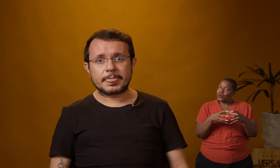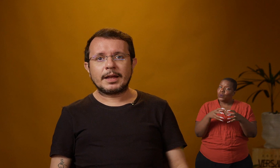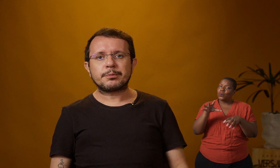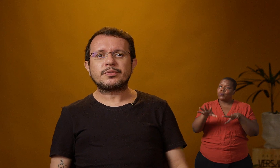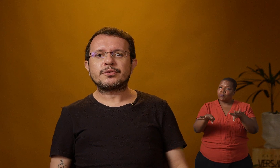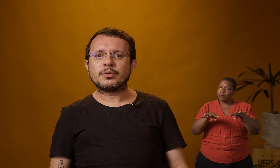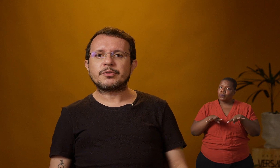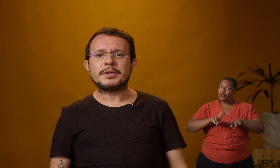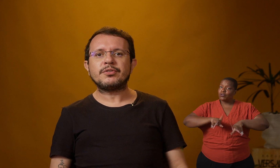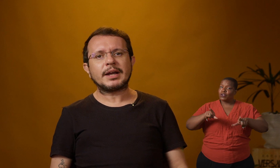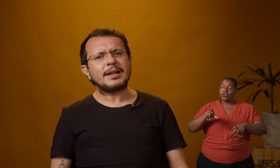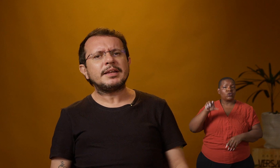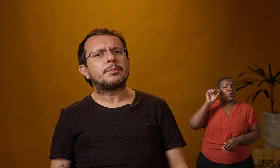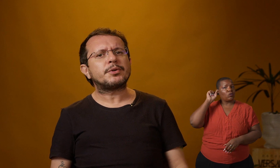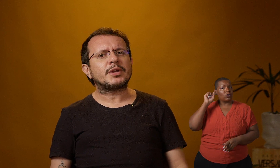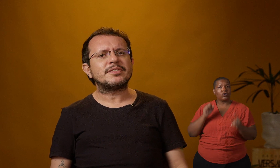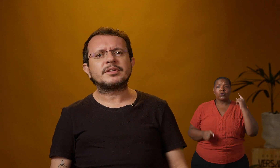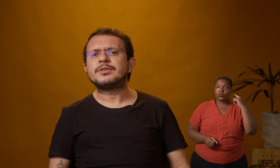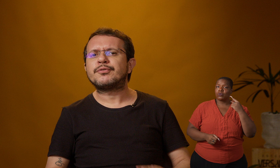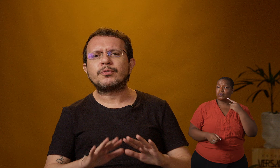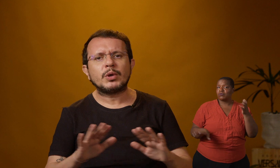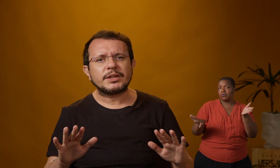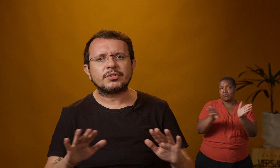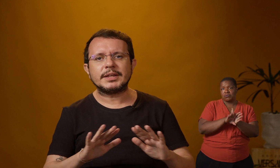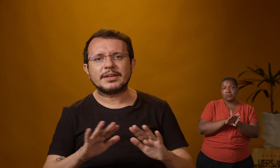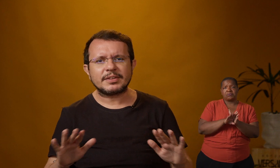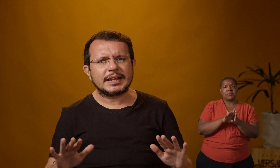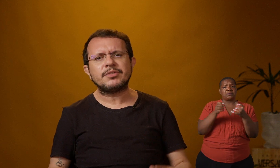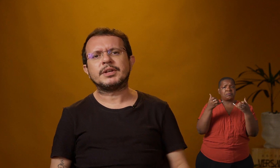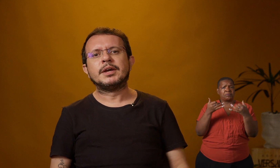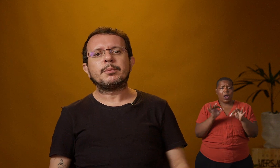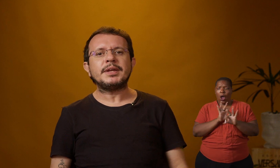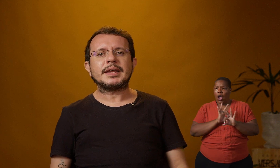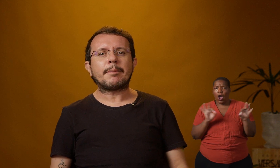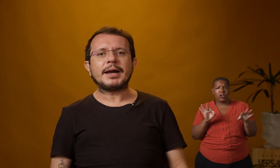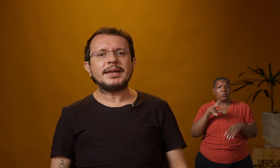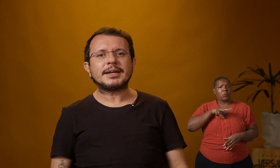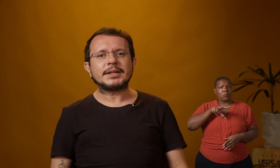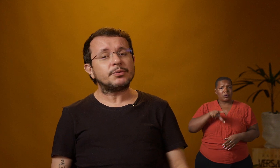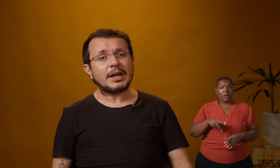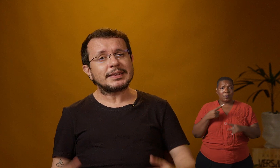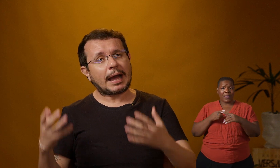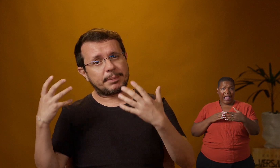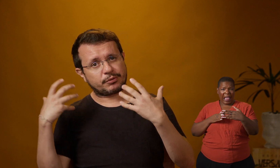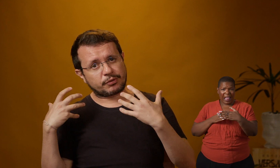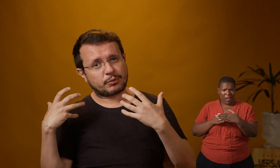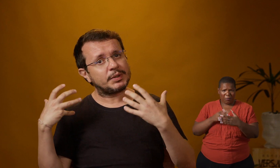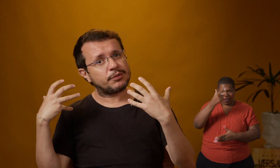As pessoas surdas podem chegar a ter um português escrito fluente e excelente, porque a barreira não está na pessoa surda e